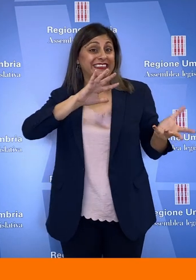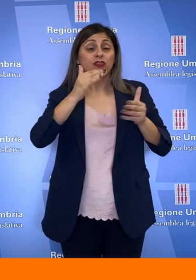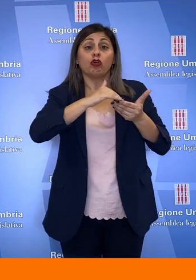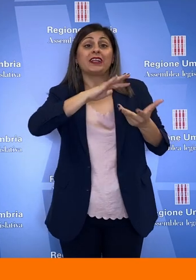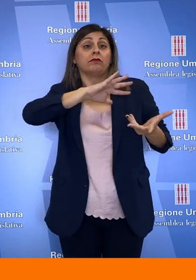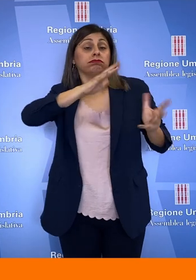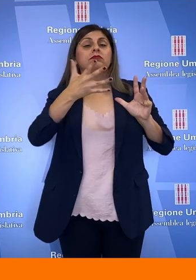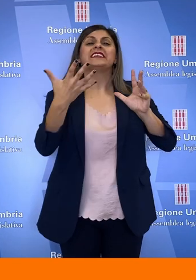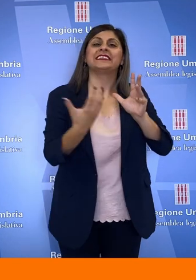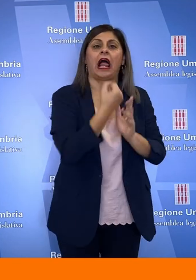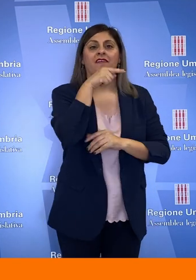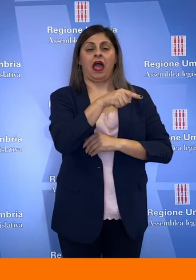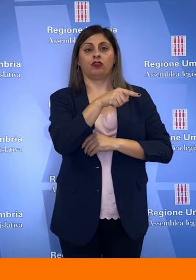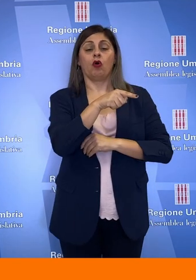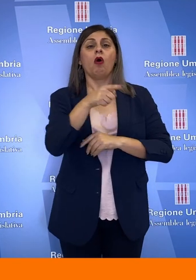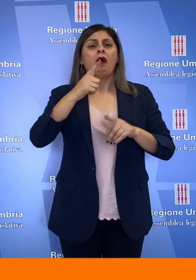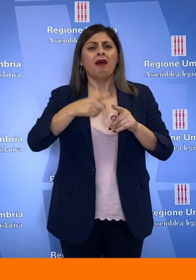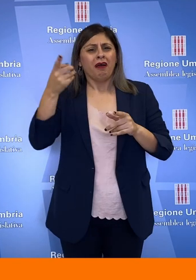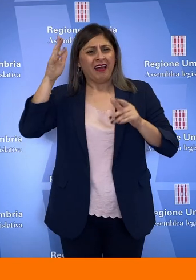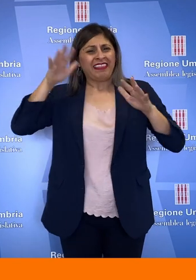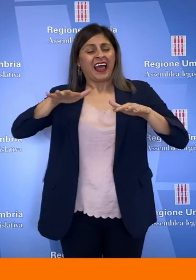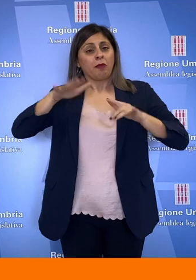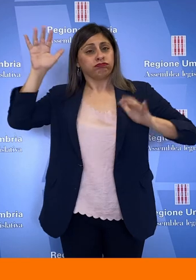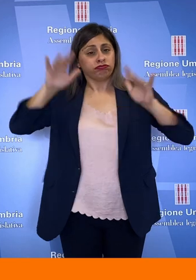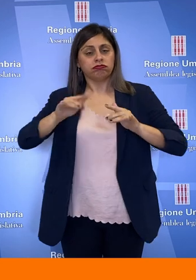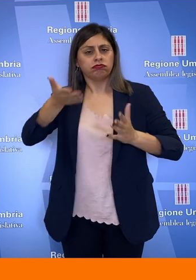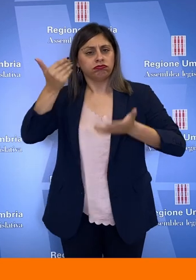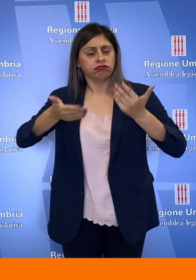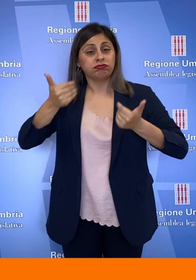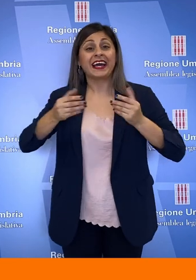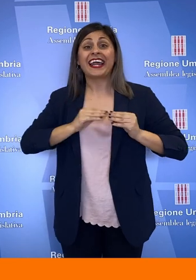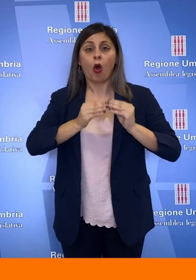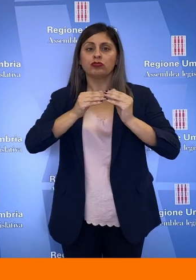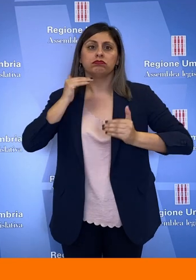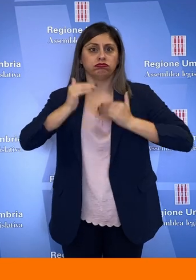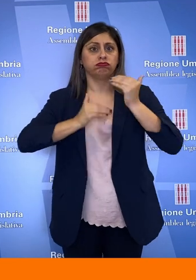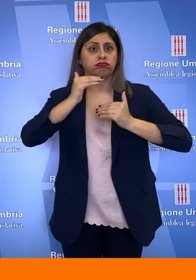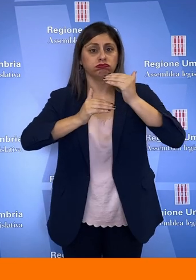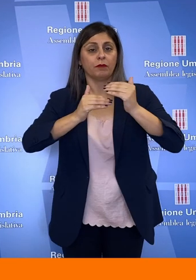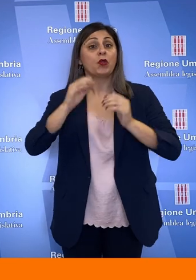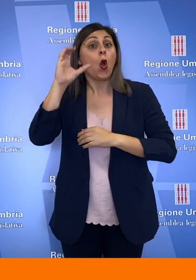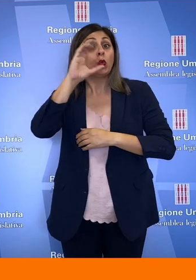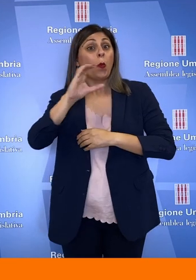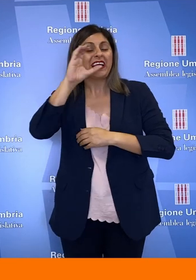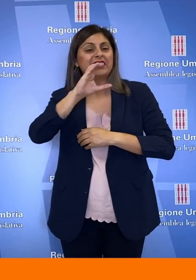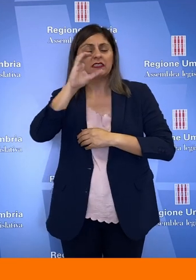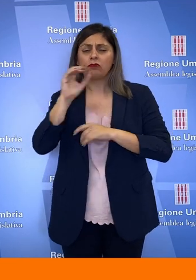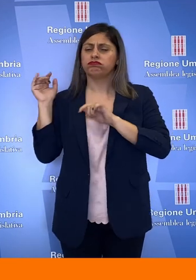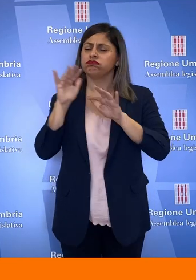società. Iniziata la rimozione delle macerie e portata a uno stato avanzato alla ricostruzione, il turismo fa registrare presenze record.